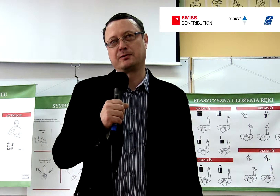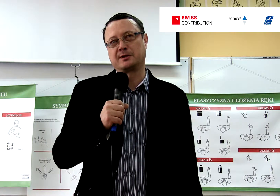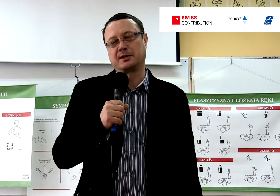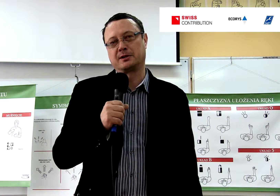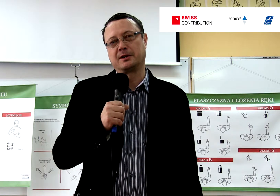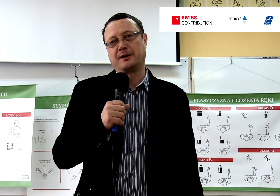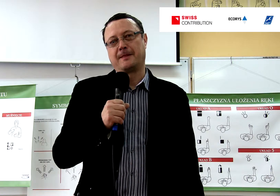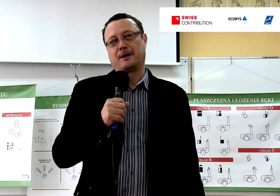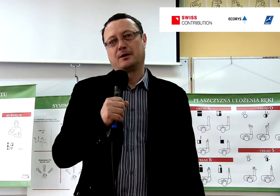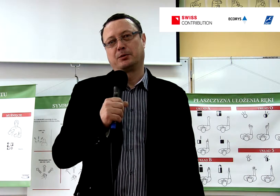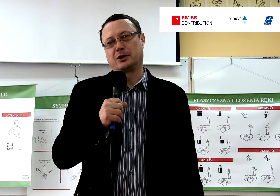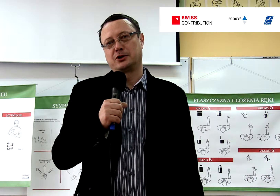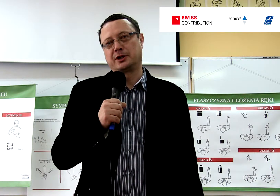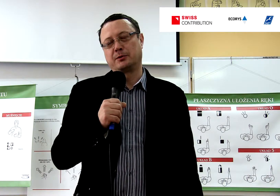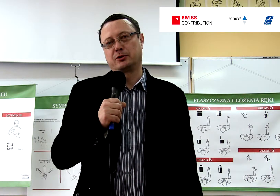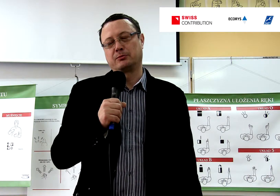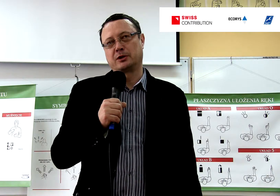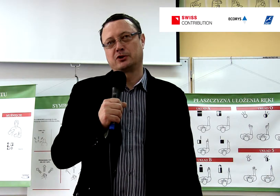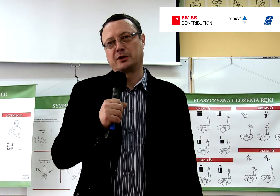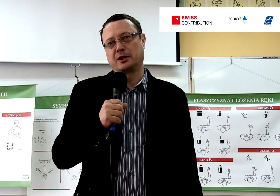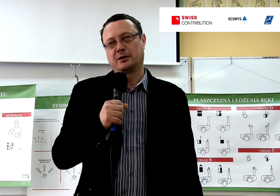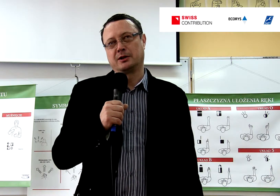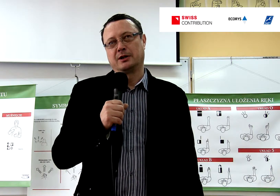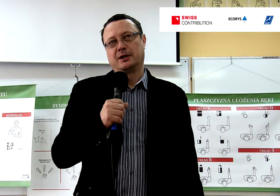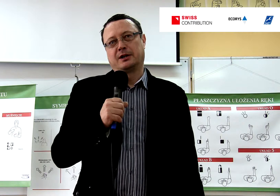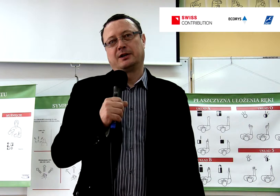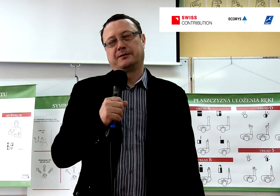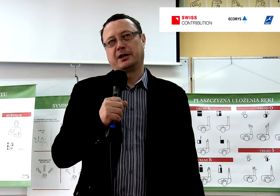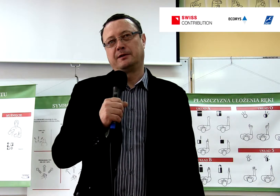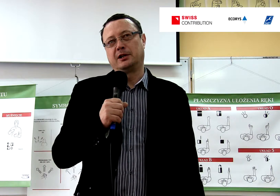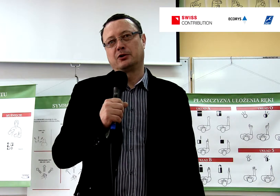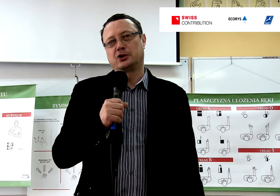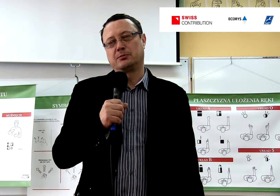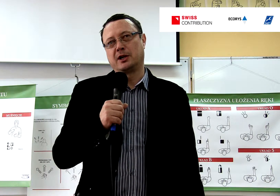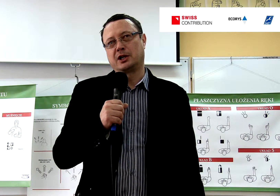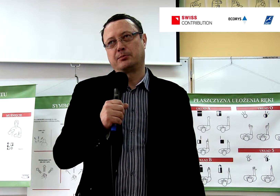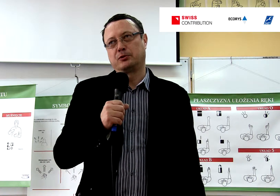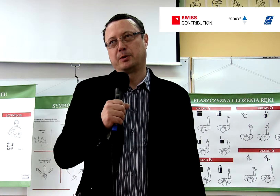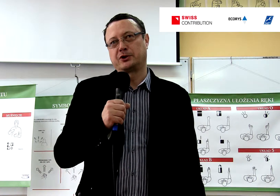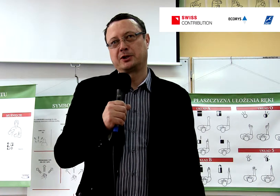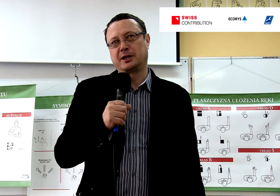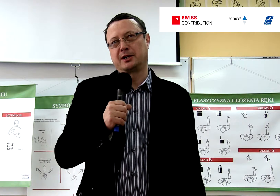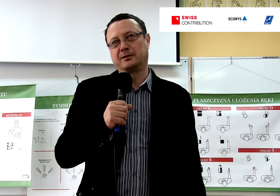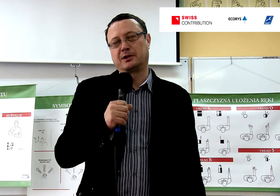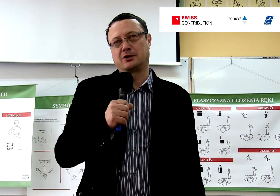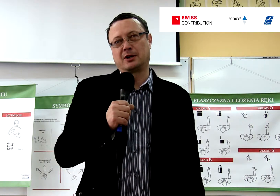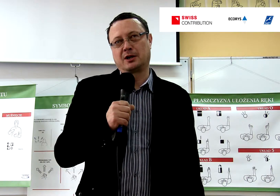wersję podręcznika i programu nauczania. W tej chwili kończymy etap upowszechniania i wdrażania